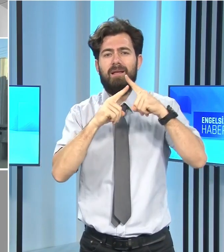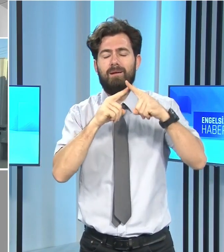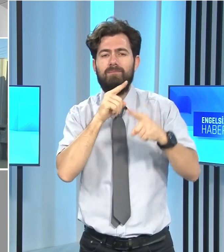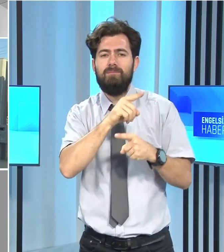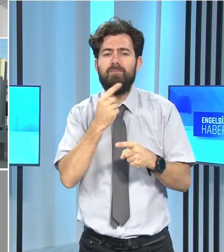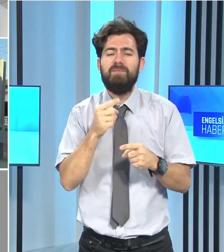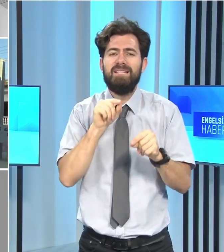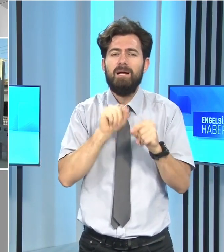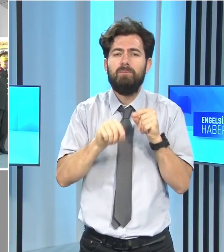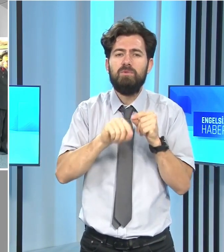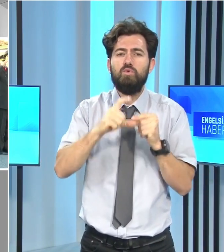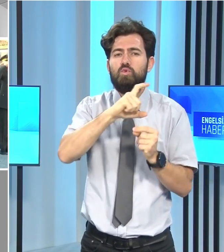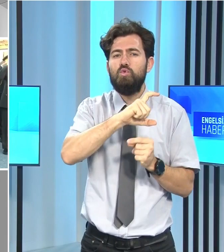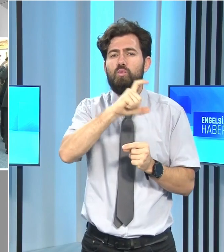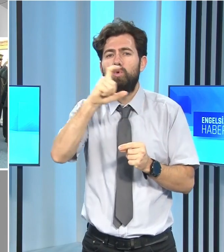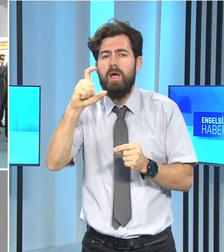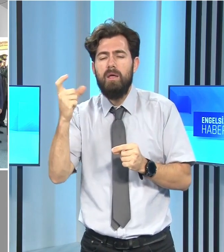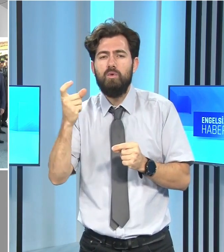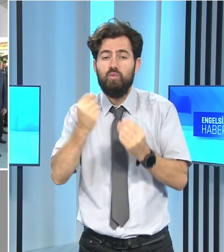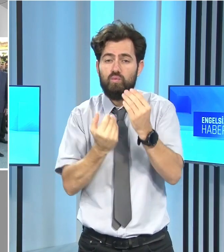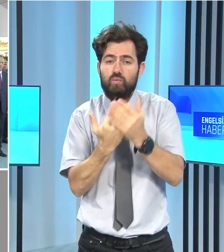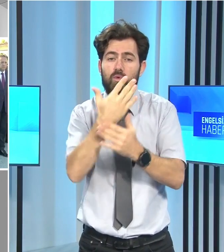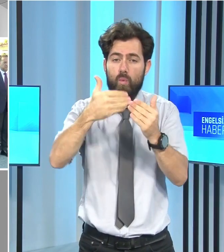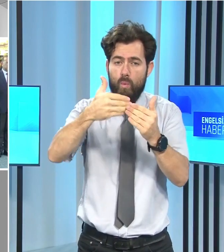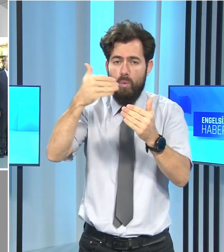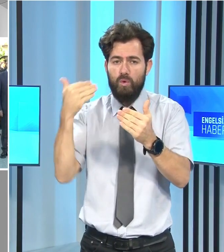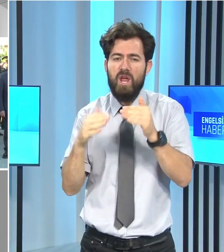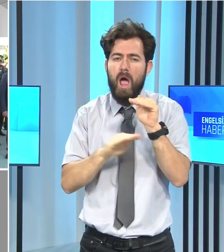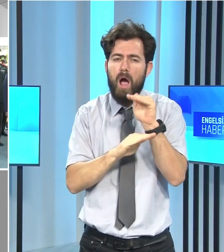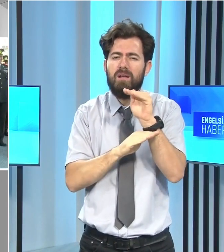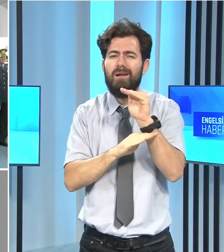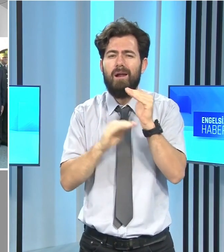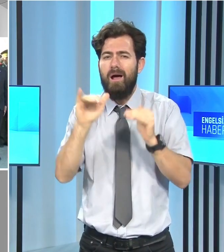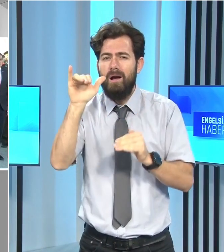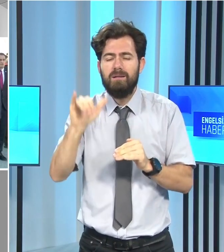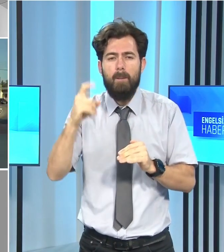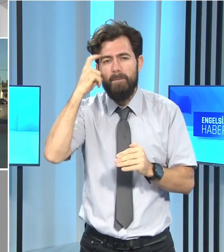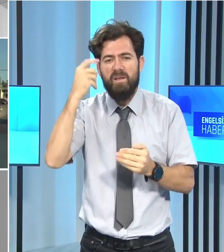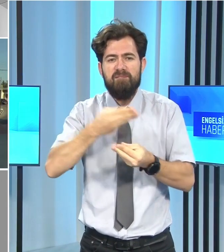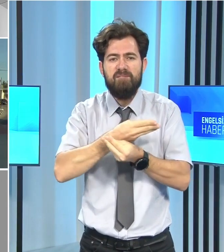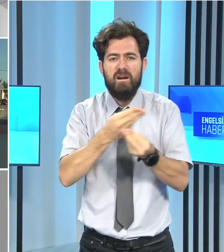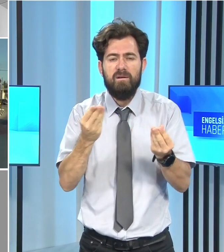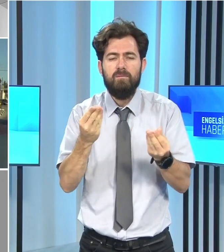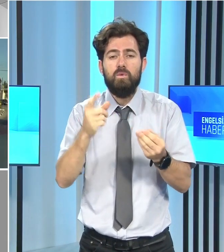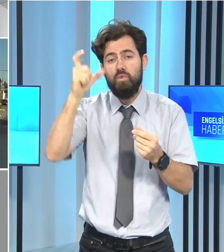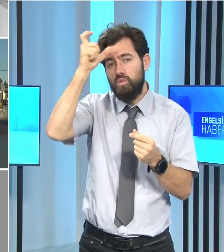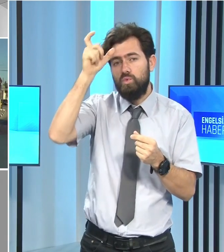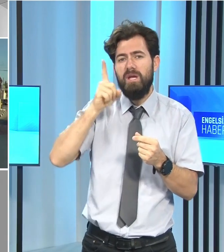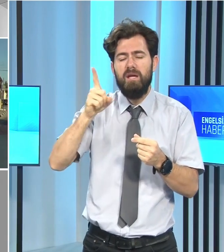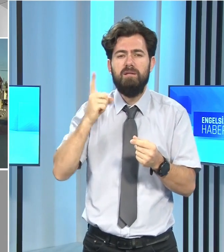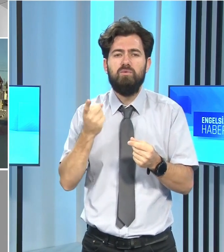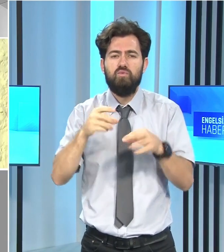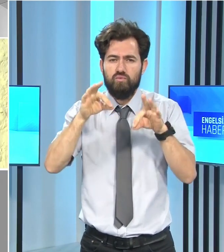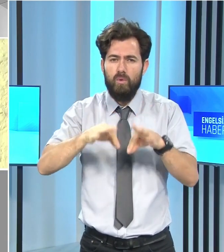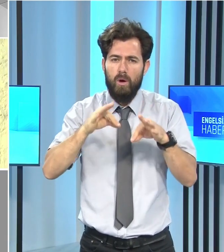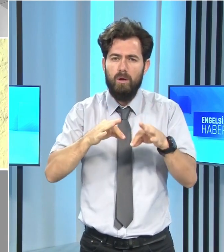Kıbrıs Cumhuriyeti'nin kurulmasından önce yaşananlar hakkında bilgi vererek, Türkiye'nin etkin ve